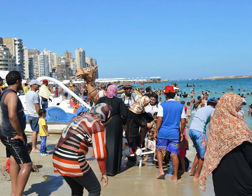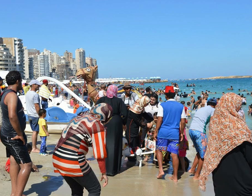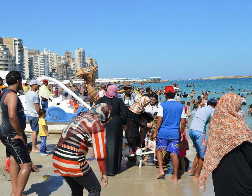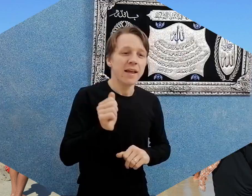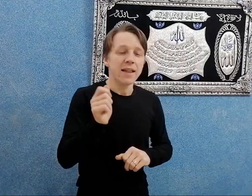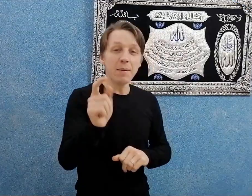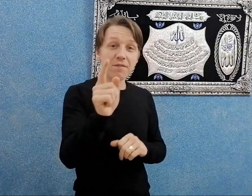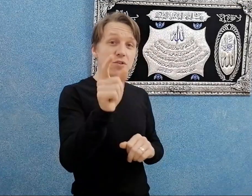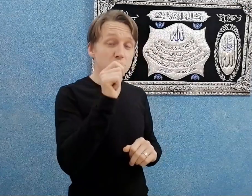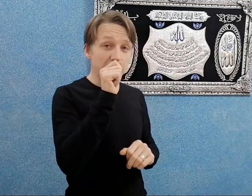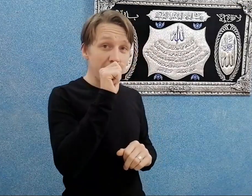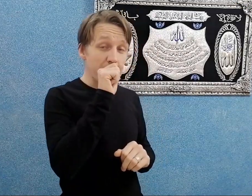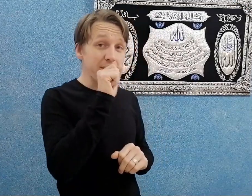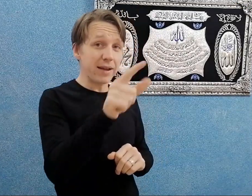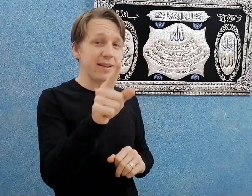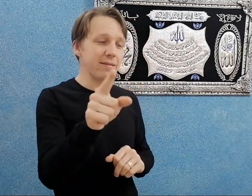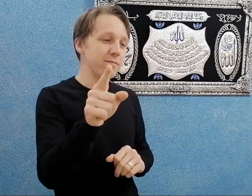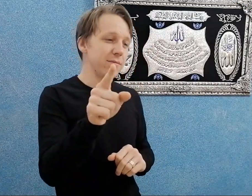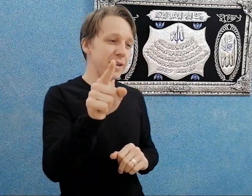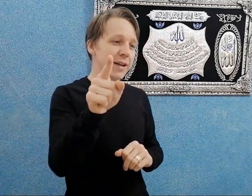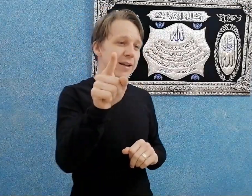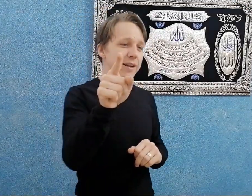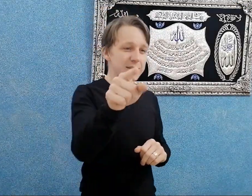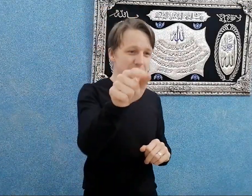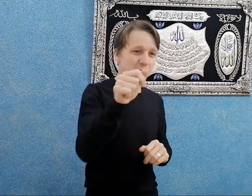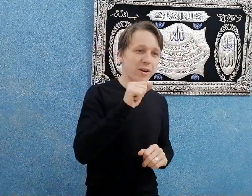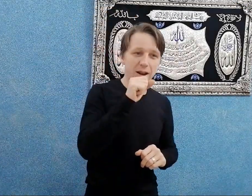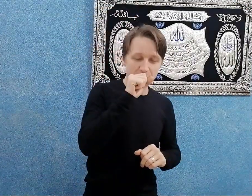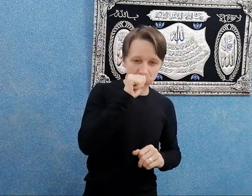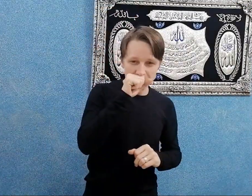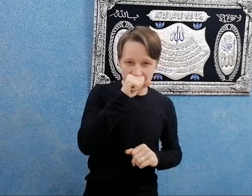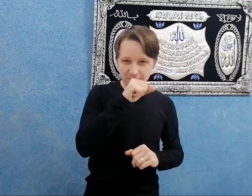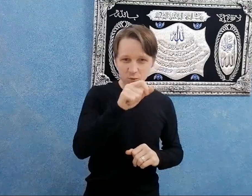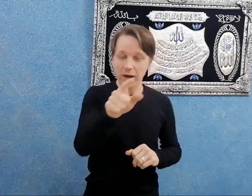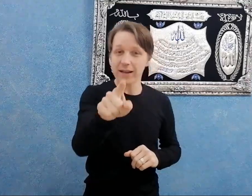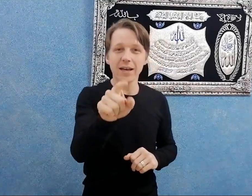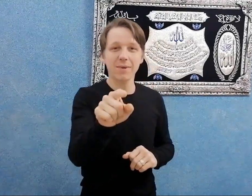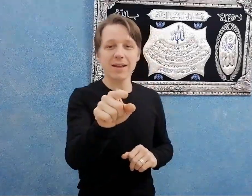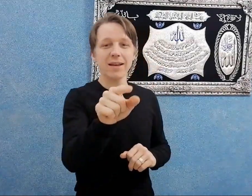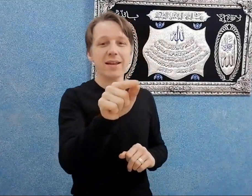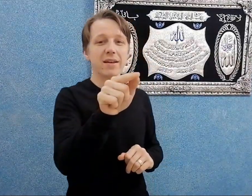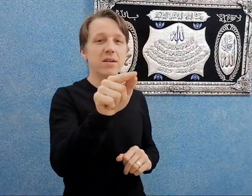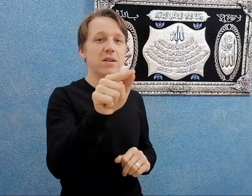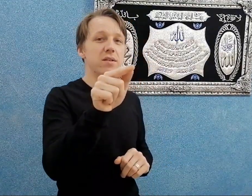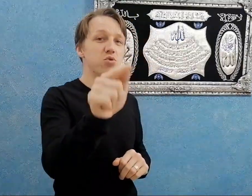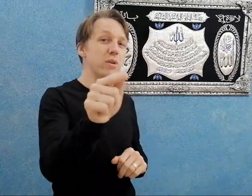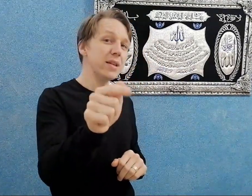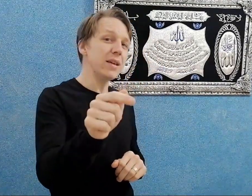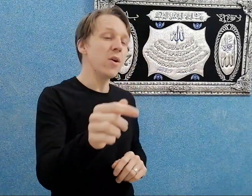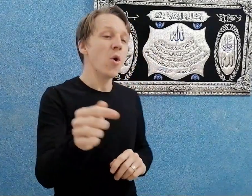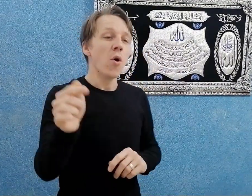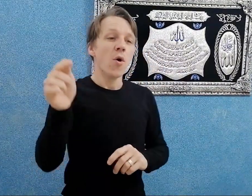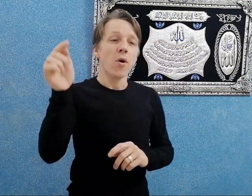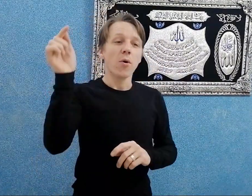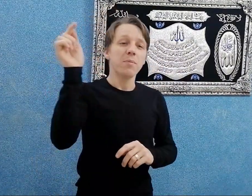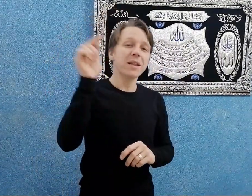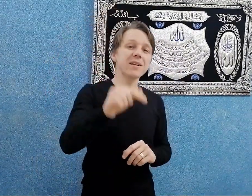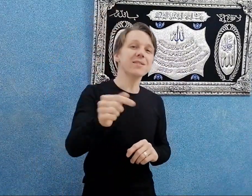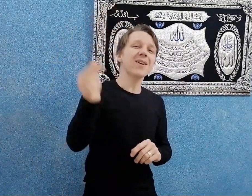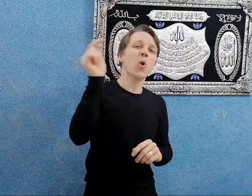طبعا فيه صورة بقى مهمة جدا انا لازم اورهابكو دلوقتي وهنتكلم عليها لان الصورة دي بتحصل